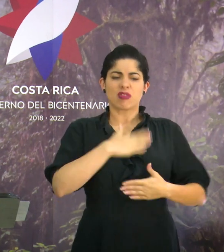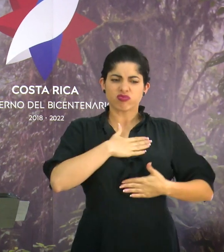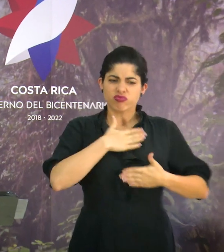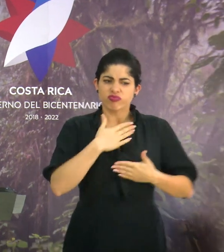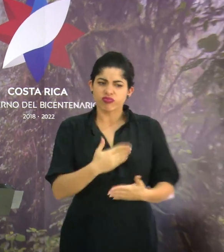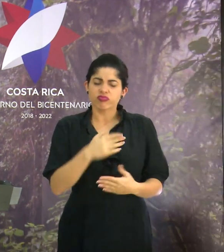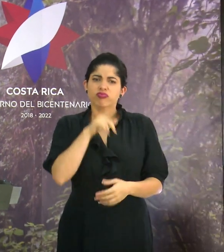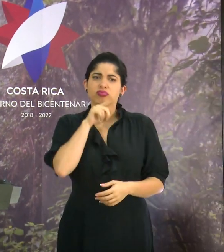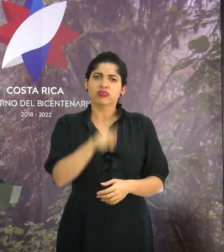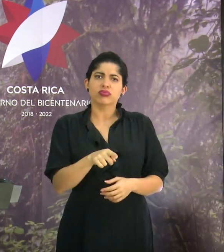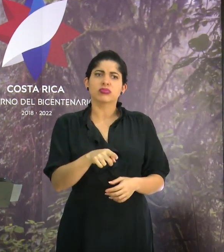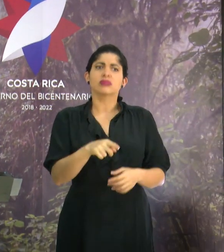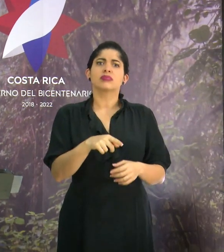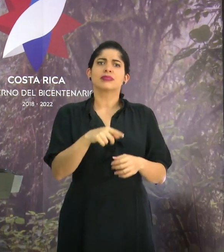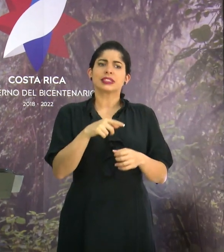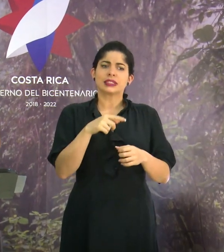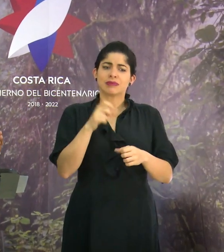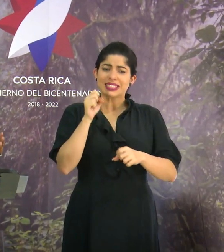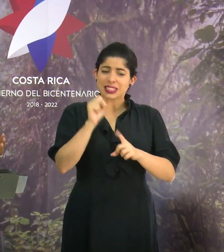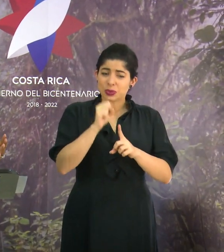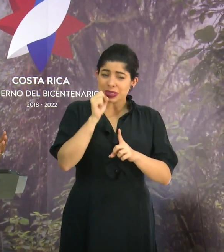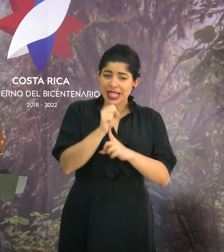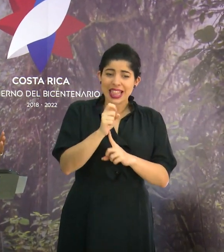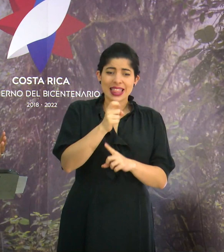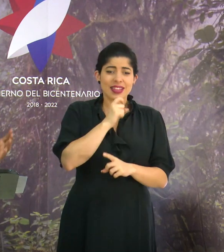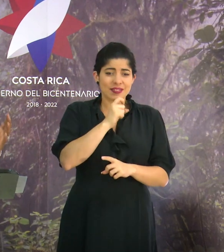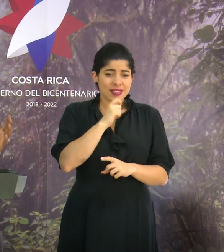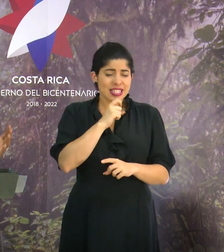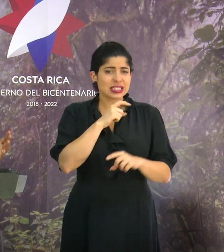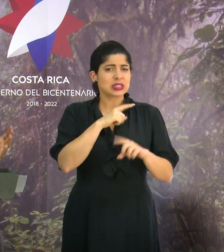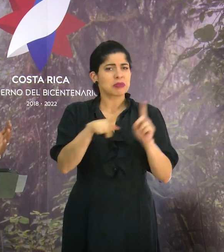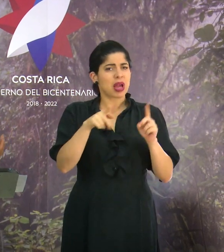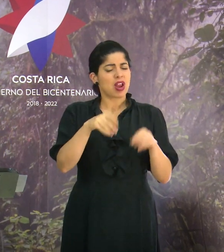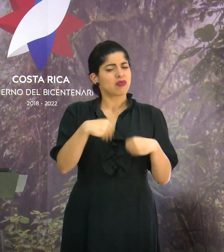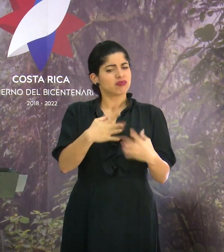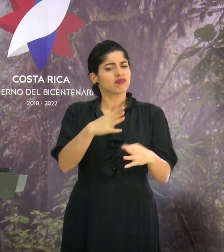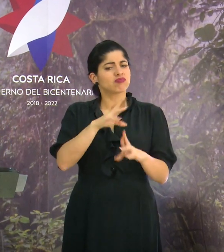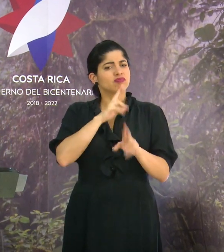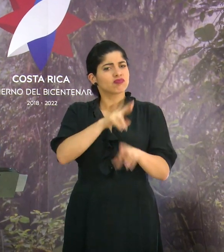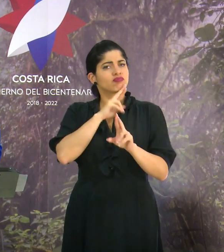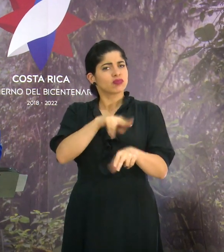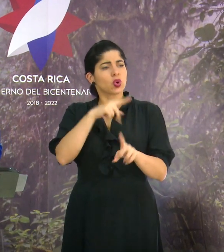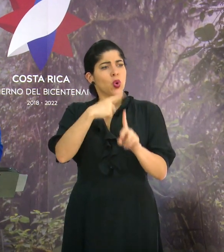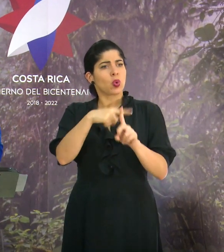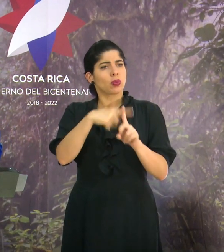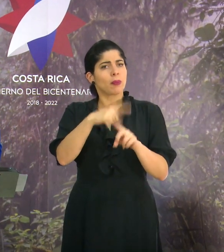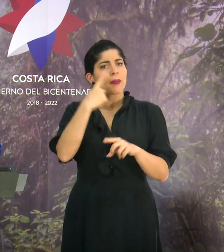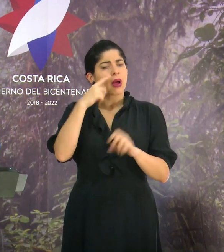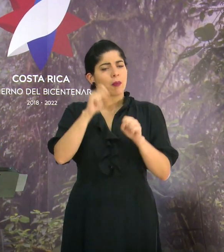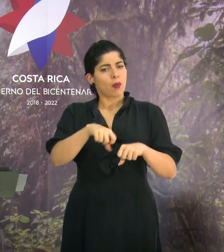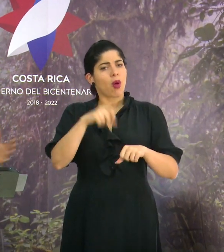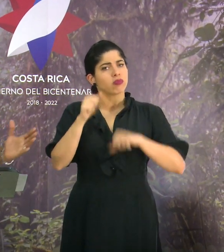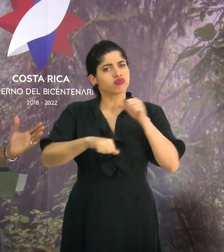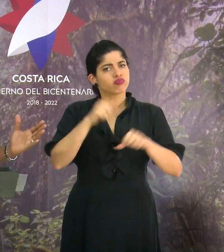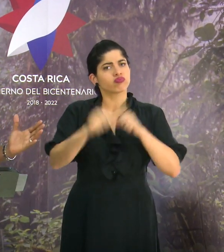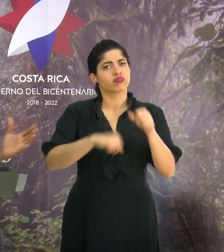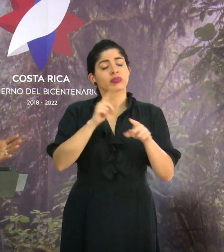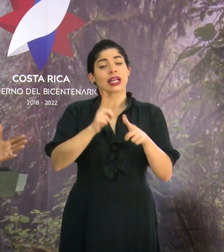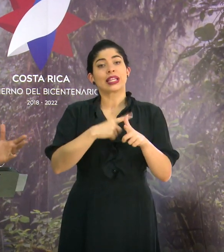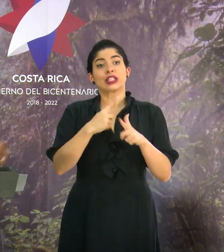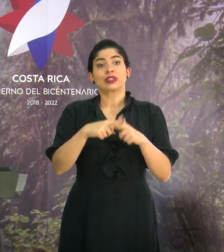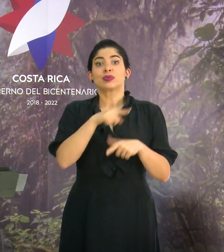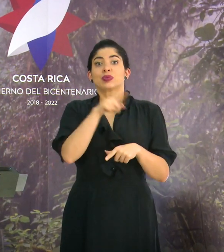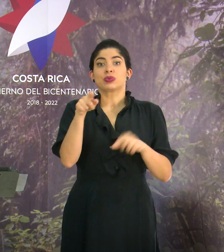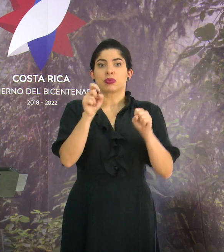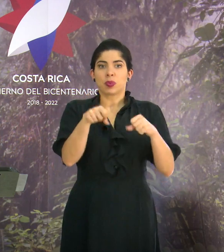realmente a las circunstancias difíciles las respuestas adecuadas para salir adelante. Así que ustedes